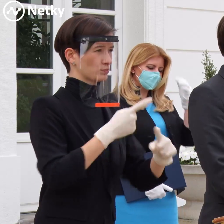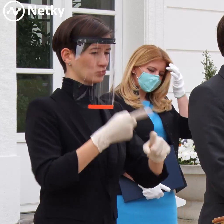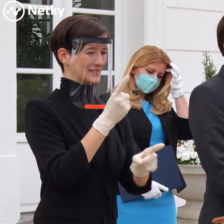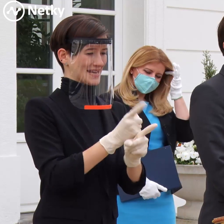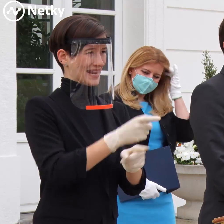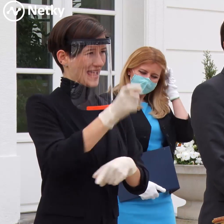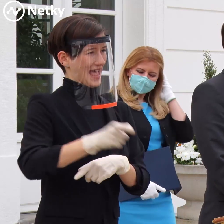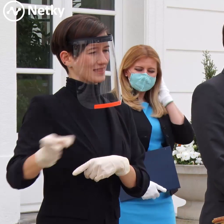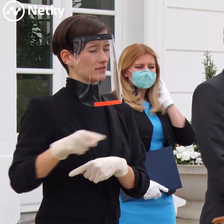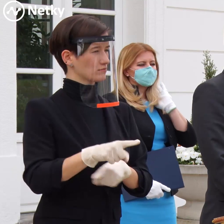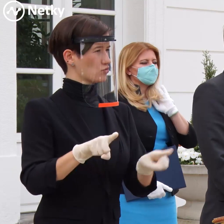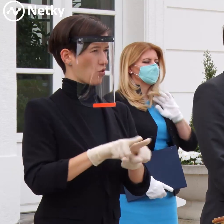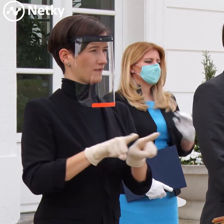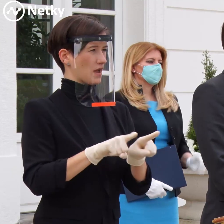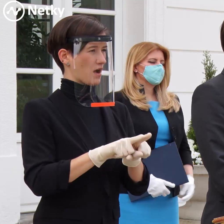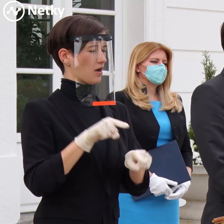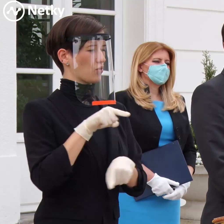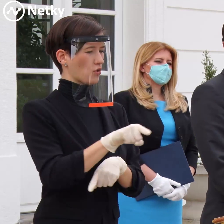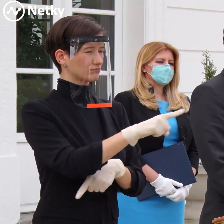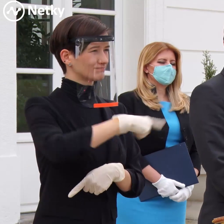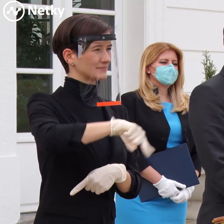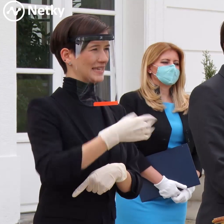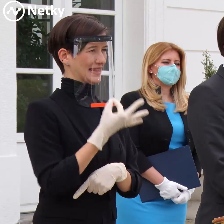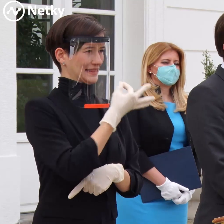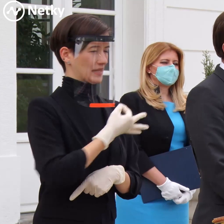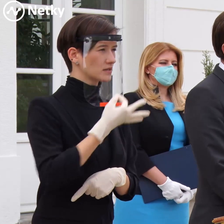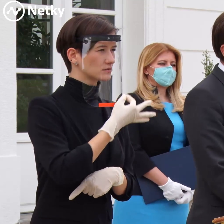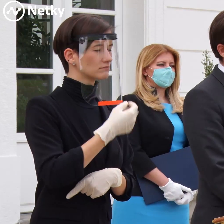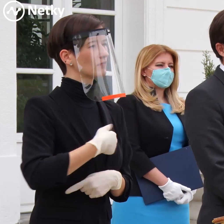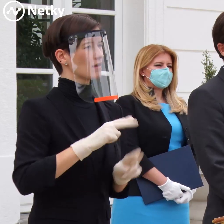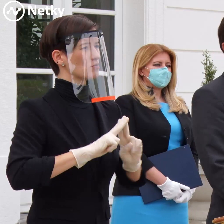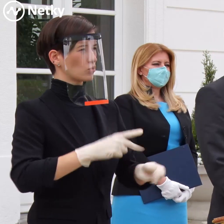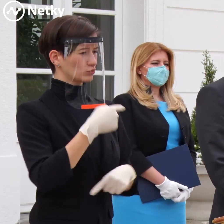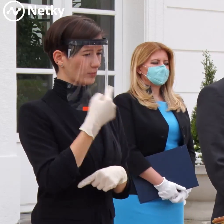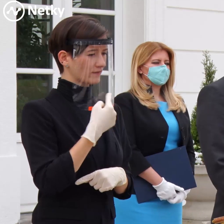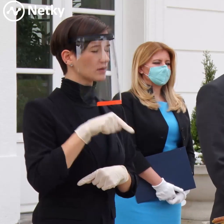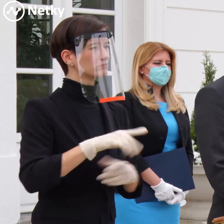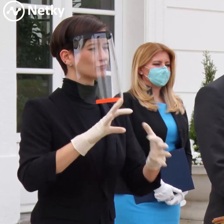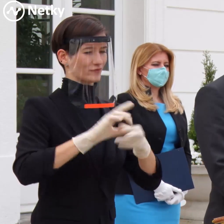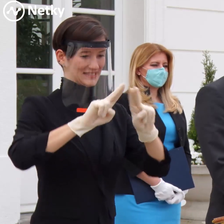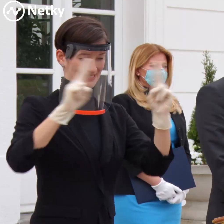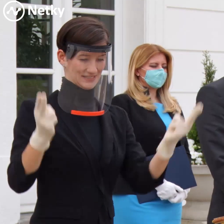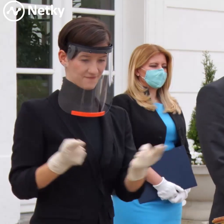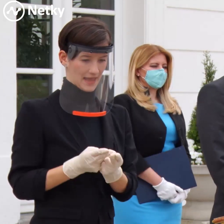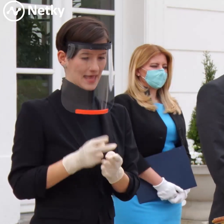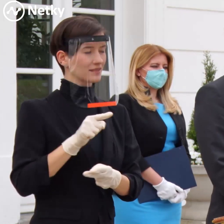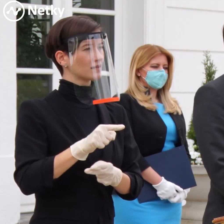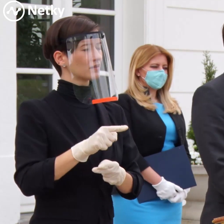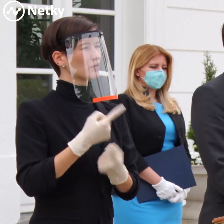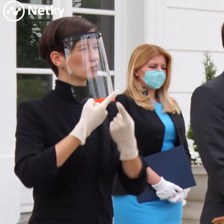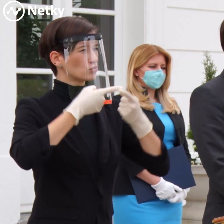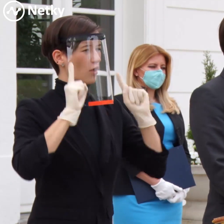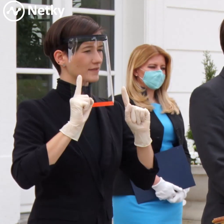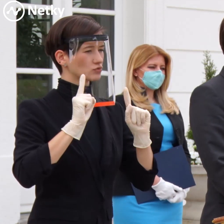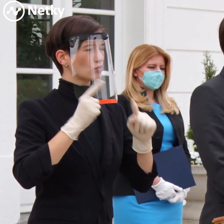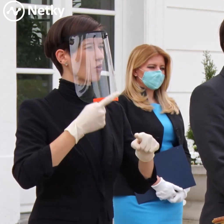služieb. V podstate sme prvou krajinou na svete, ktorá takýto projekt spúšťa spolu so Severným Mírskom, podľa mojich